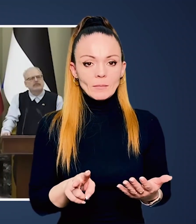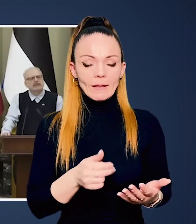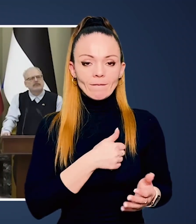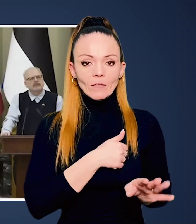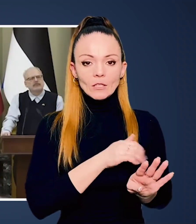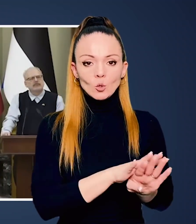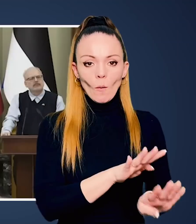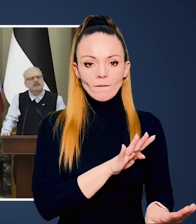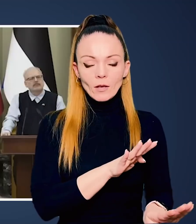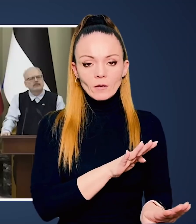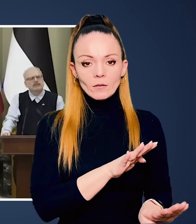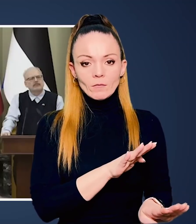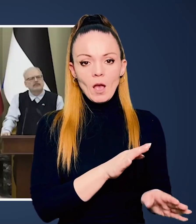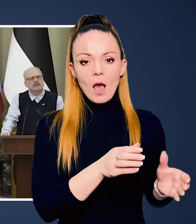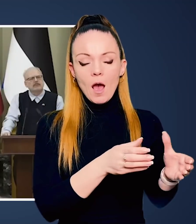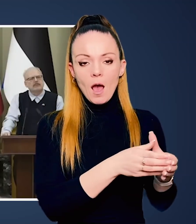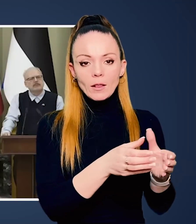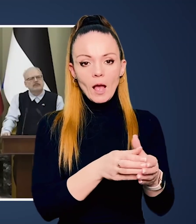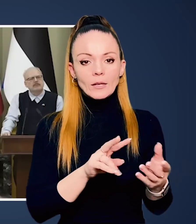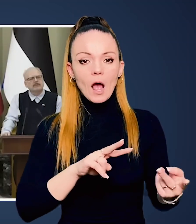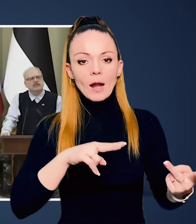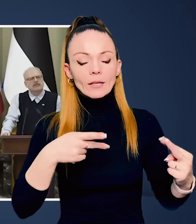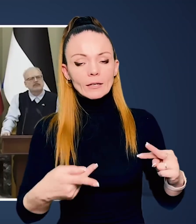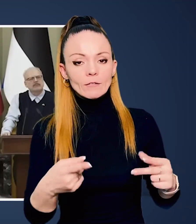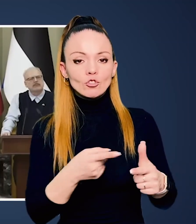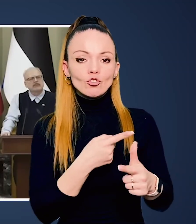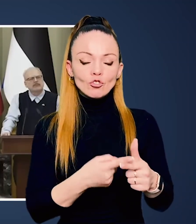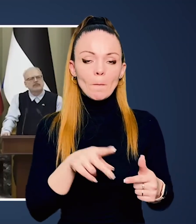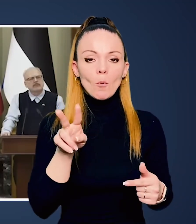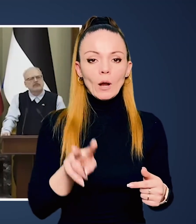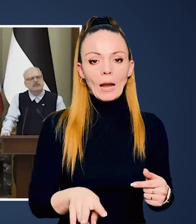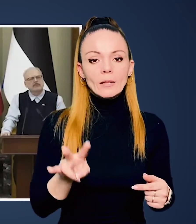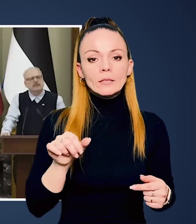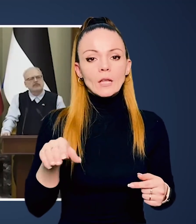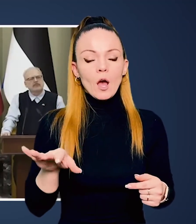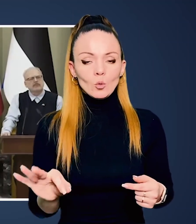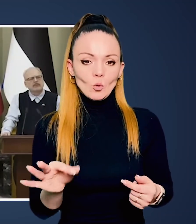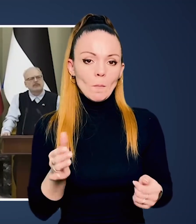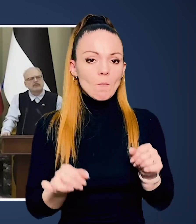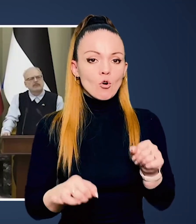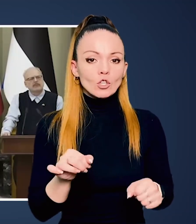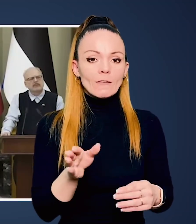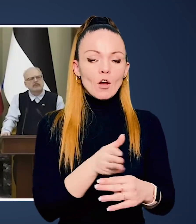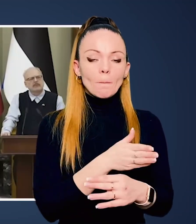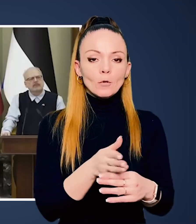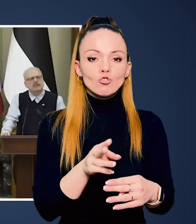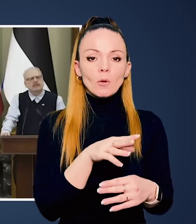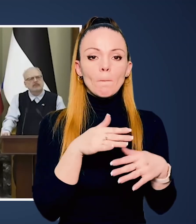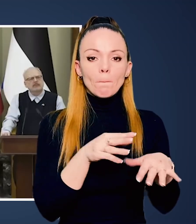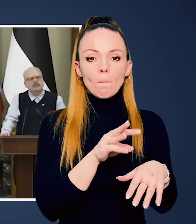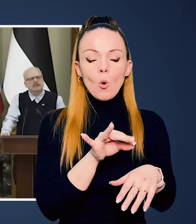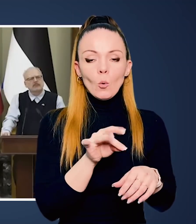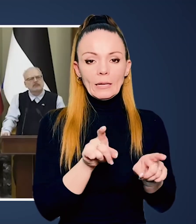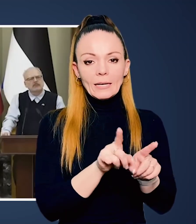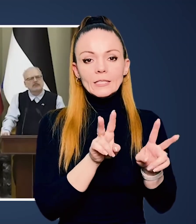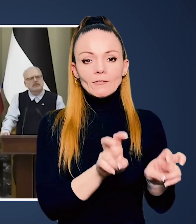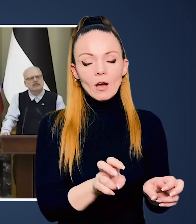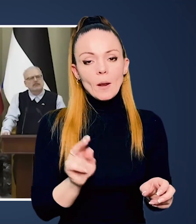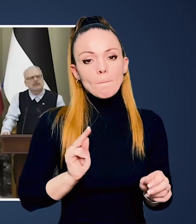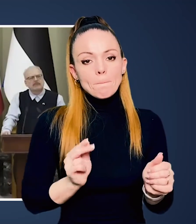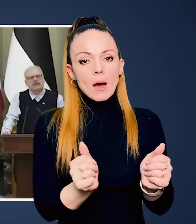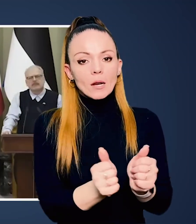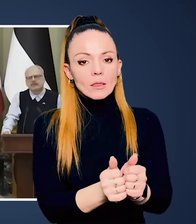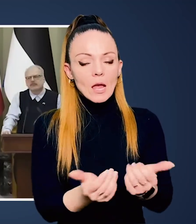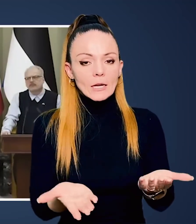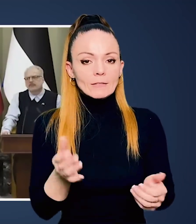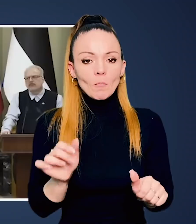паралельних військових альянсів, альтернативних чи паралельних НАТО, можливо,